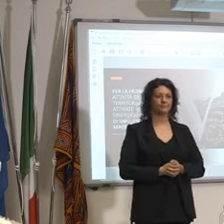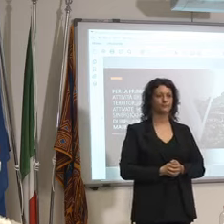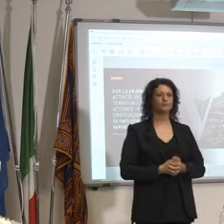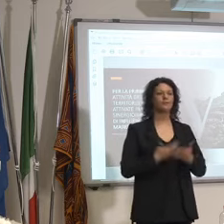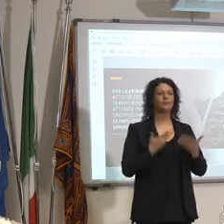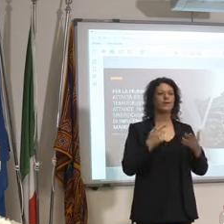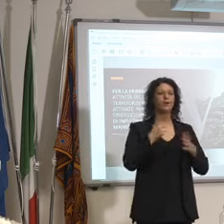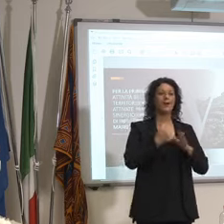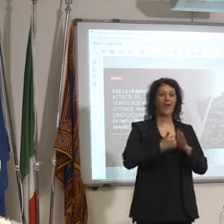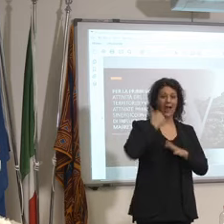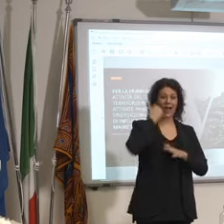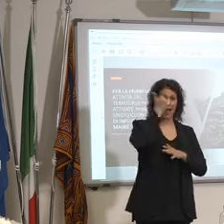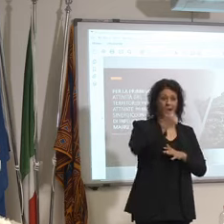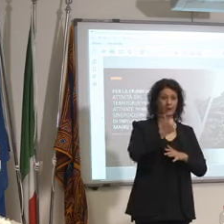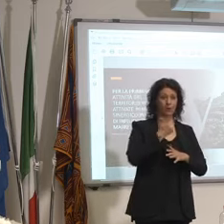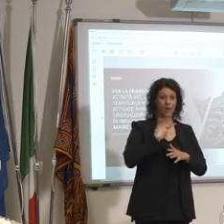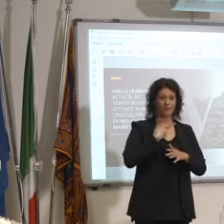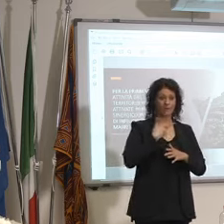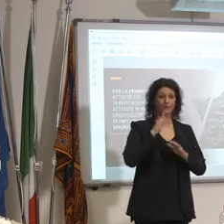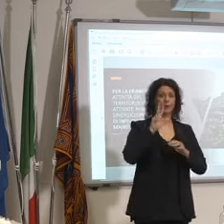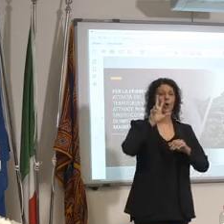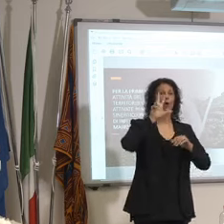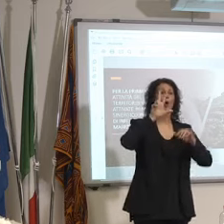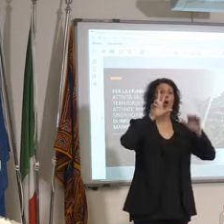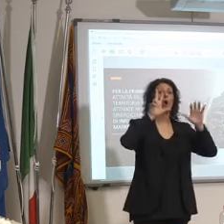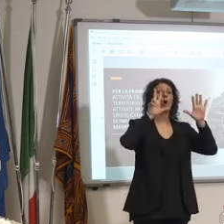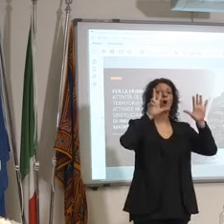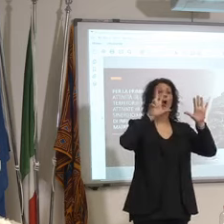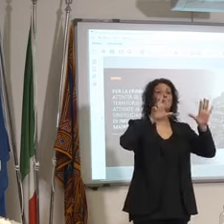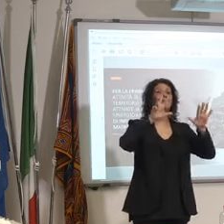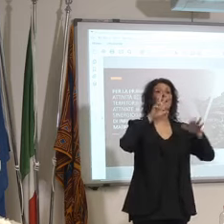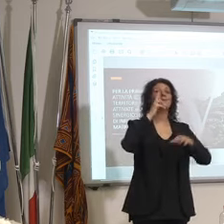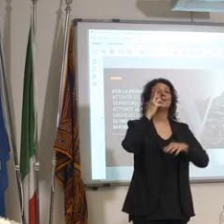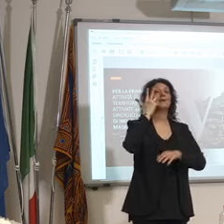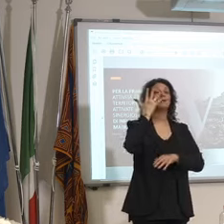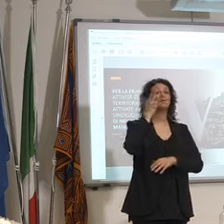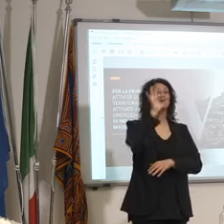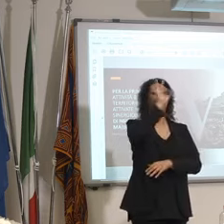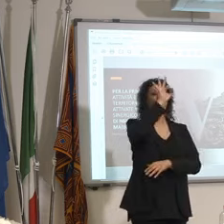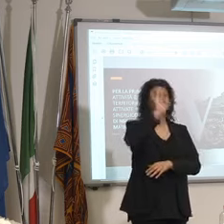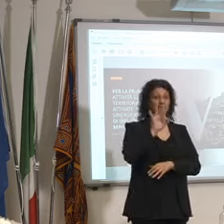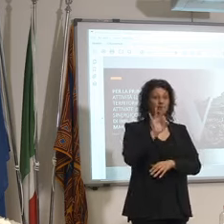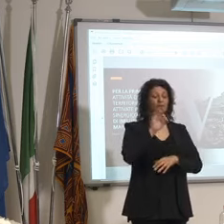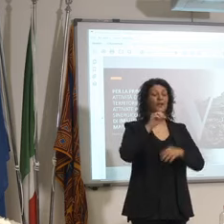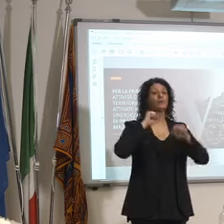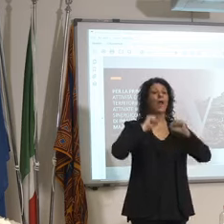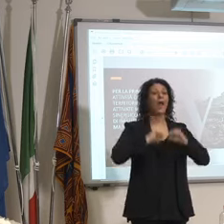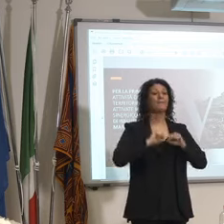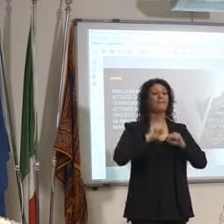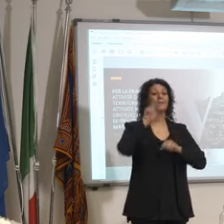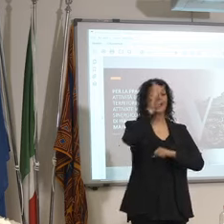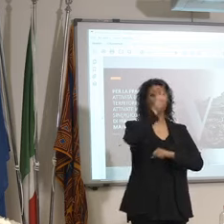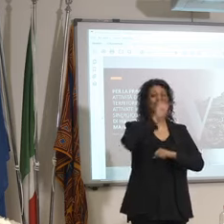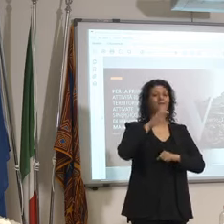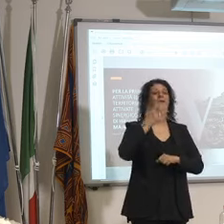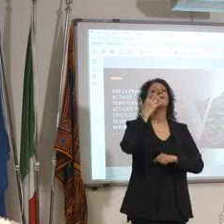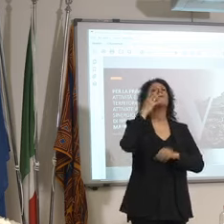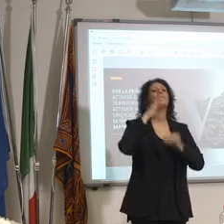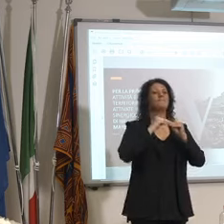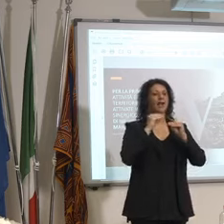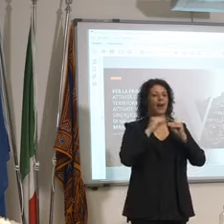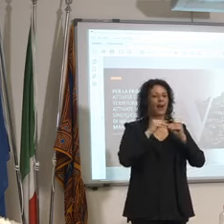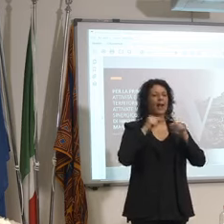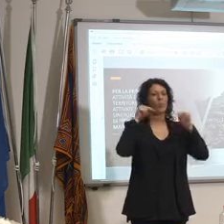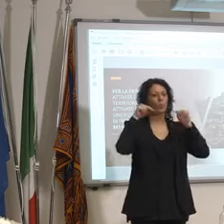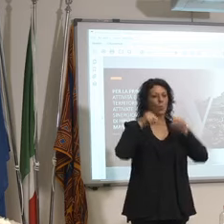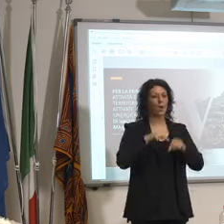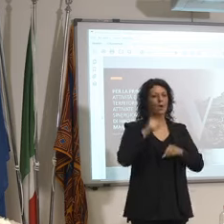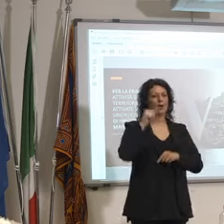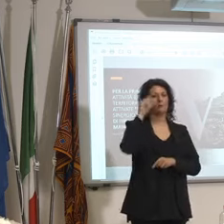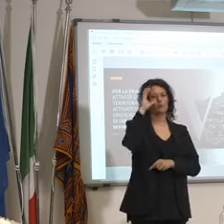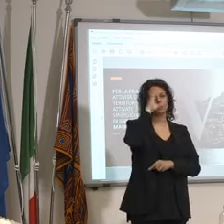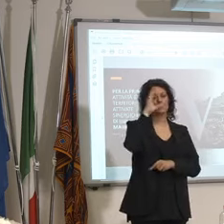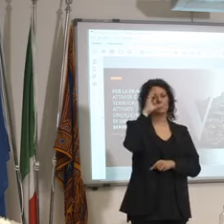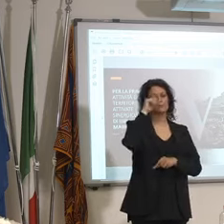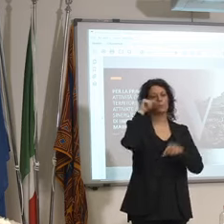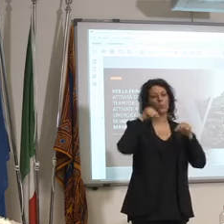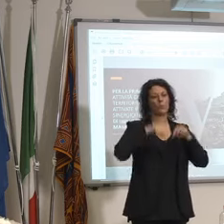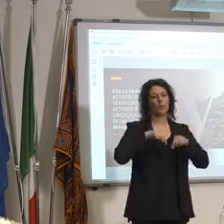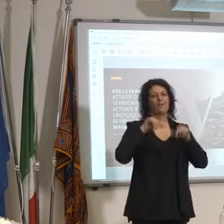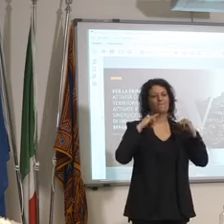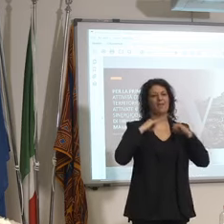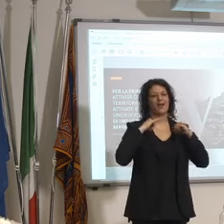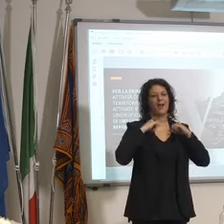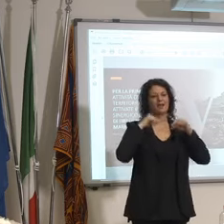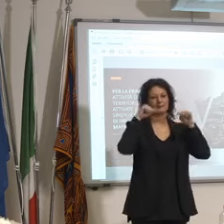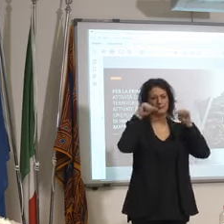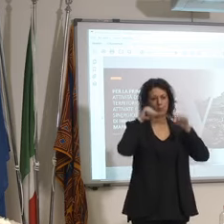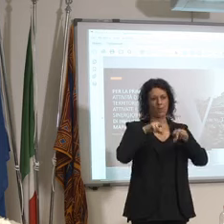avremo circa l'80% dei veneti che dichiara di fare vacanze in Veneto e questo è sicuramente importante innovativo non abbiamo mai avuto un dato di questo